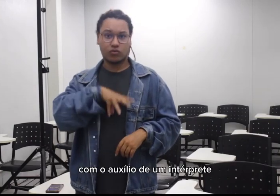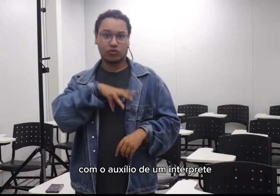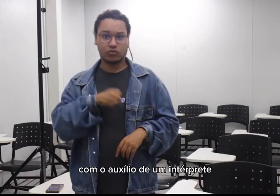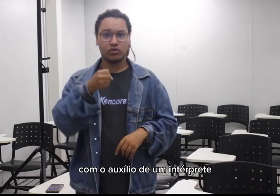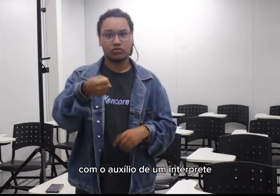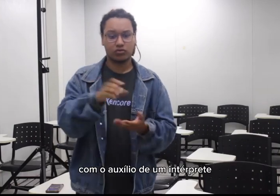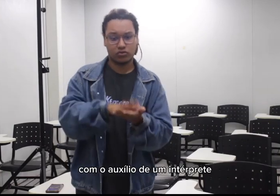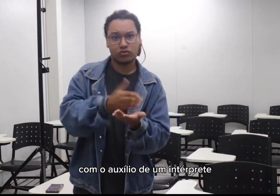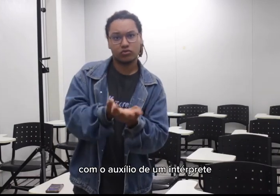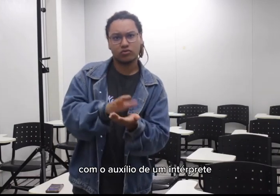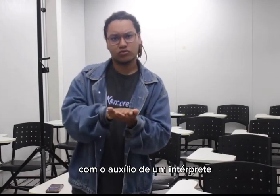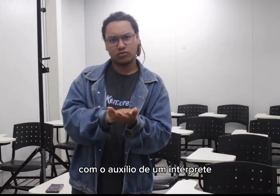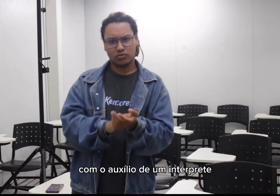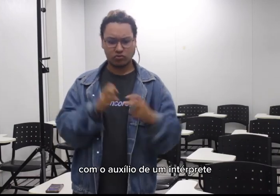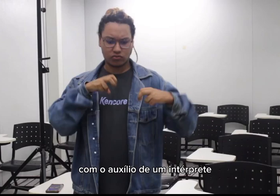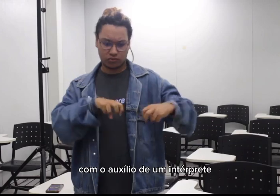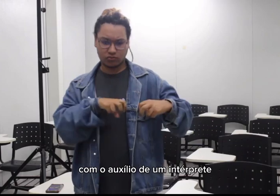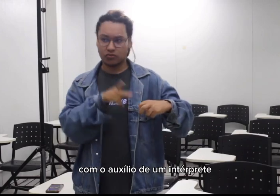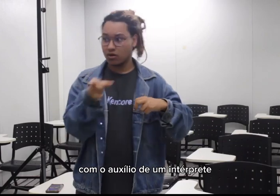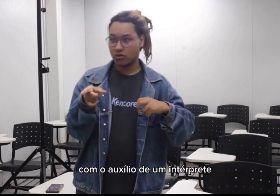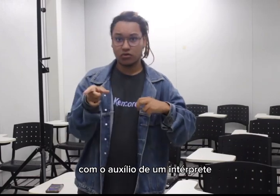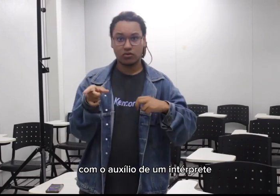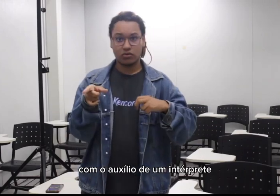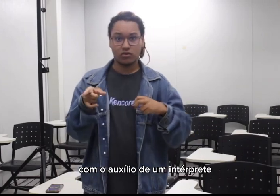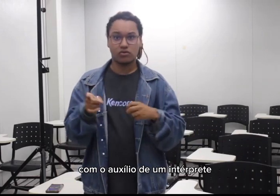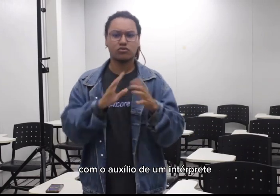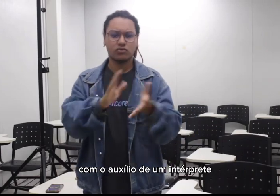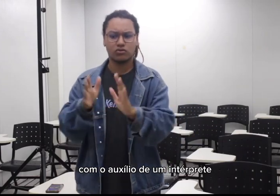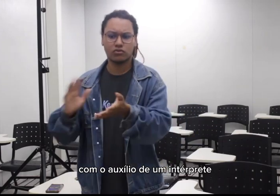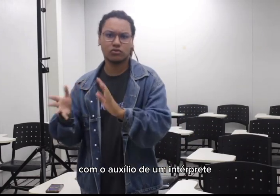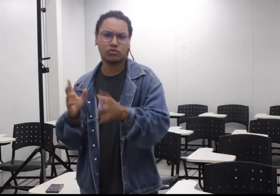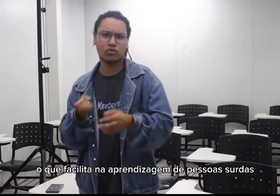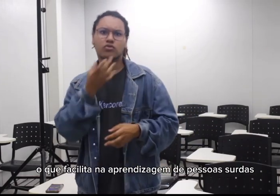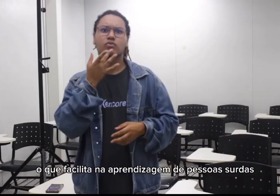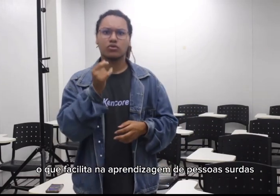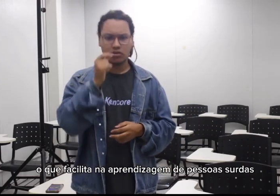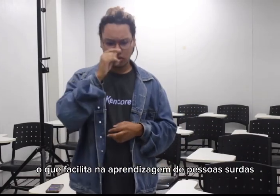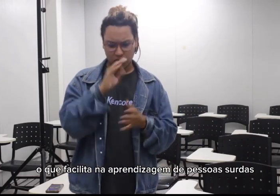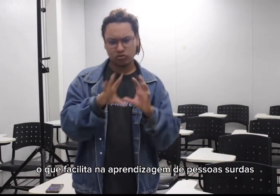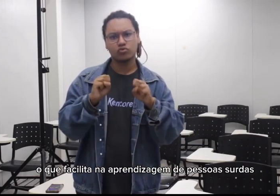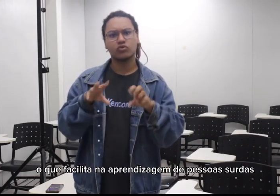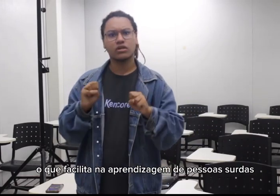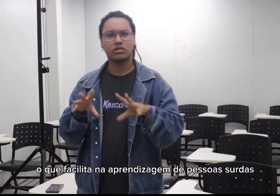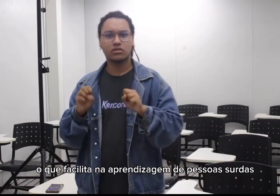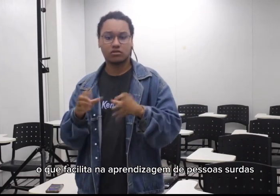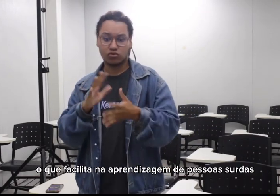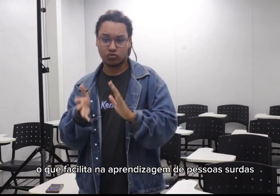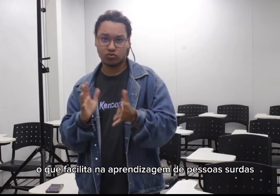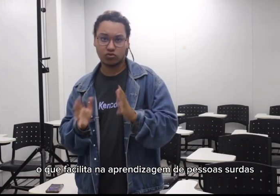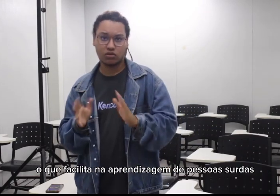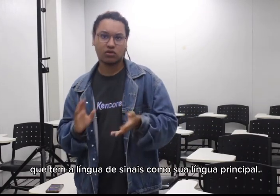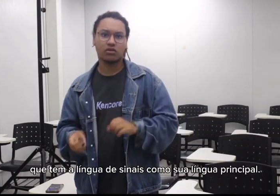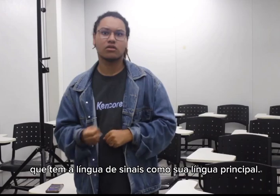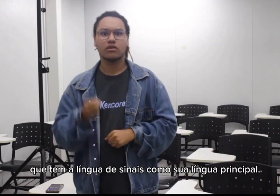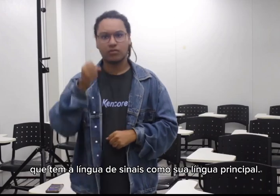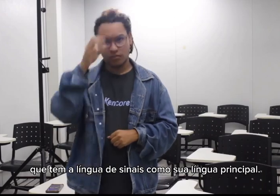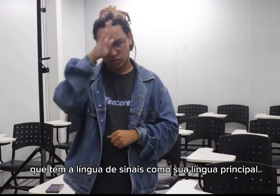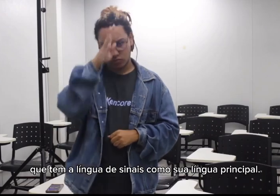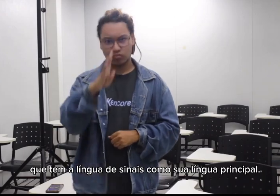intérprete. O que facilita na aprendizagem de pessoas surdas que têm a língua de sinais como sua língua principal. A lei